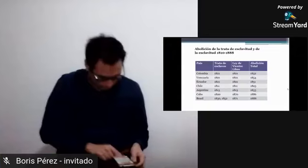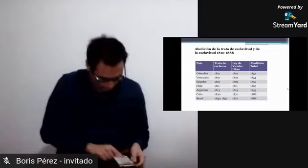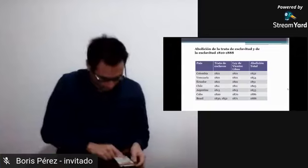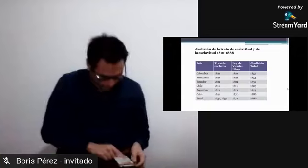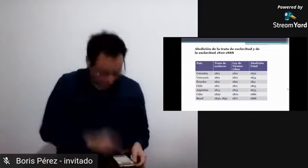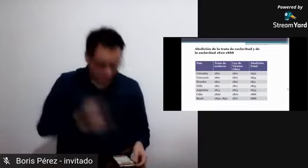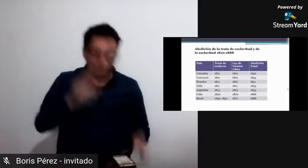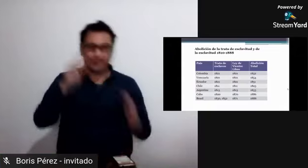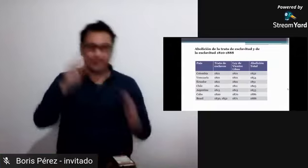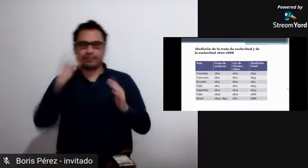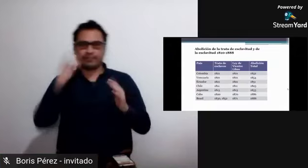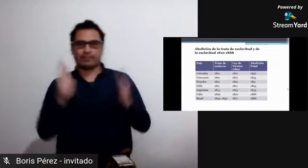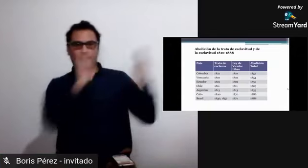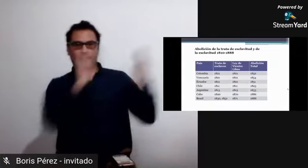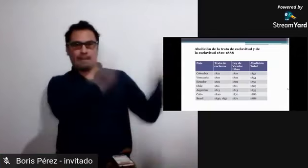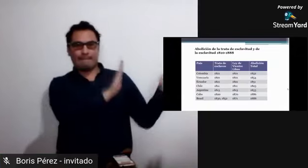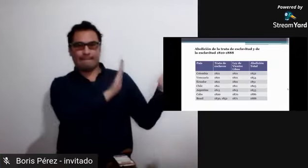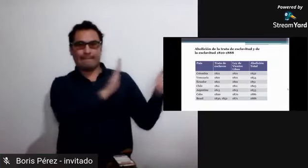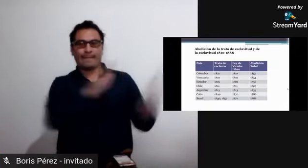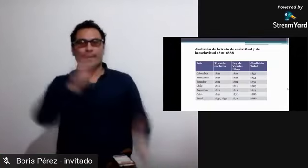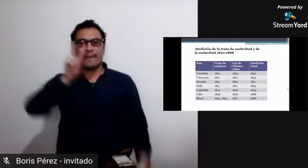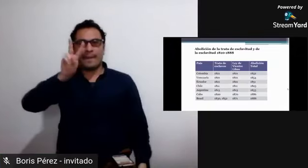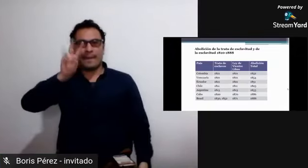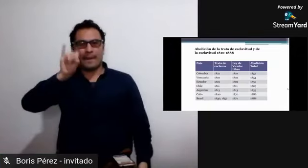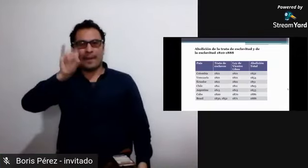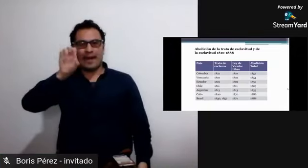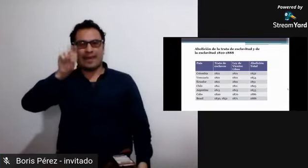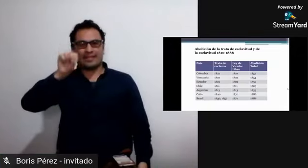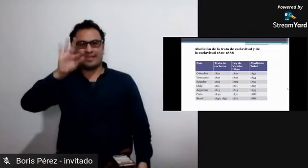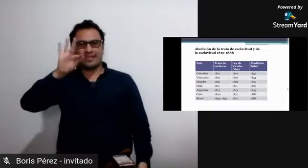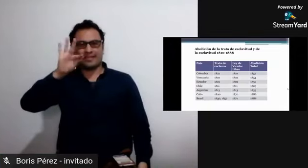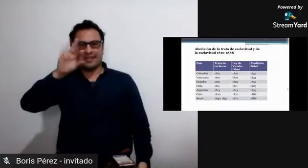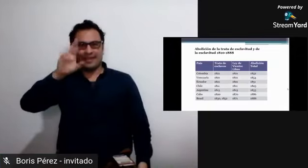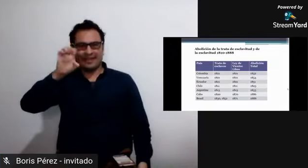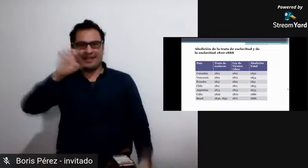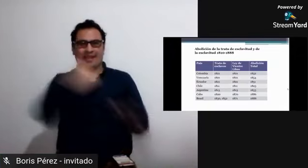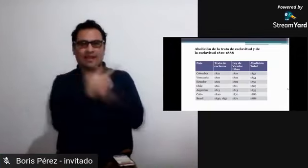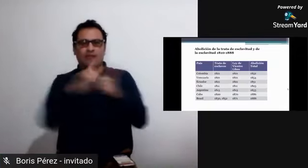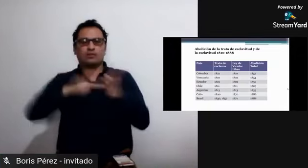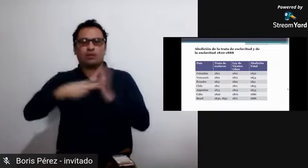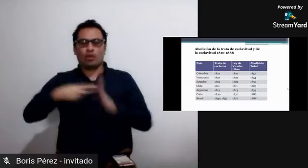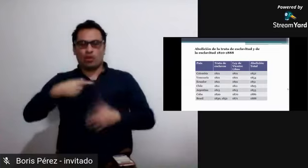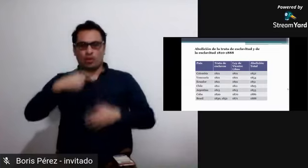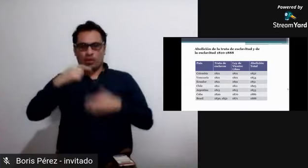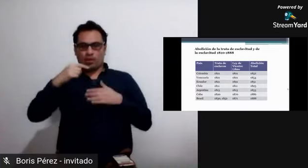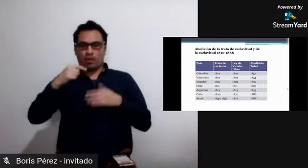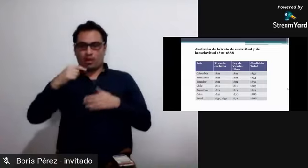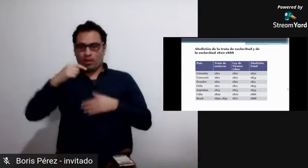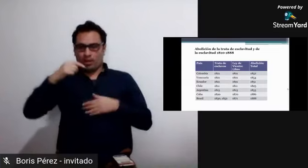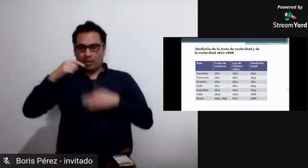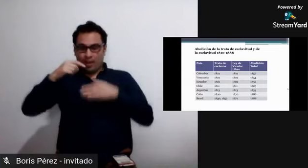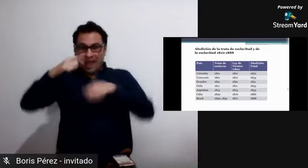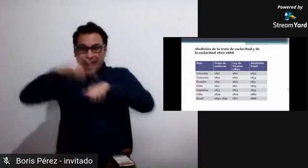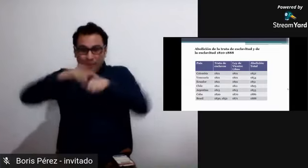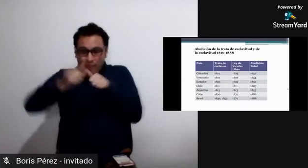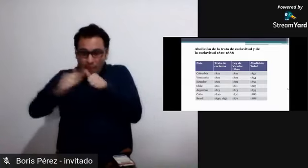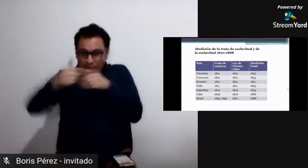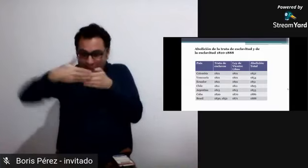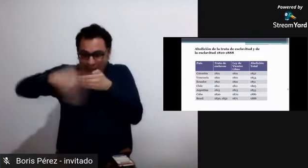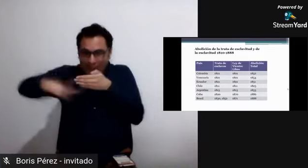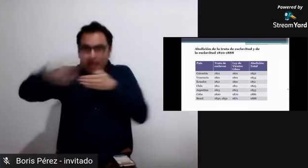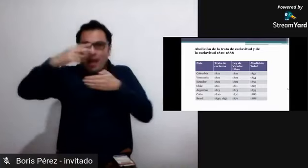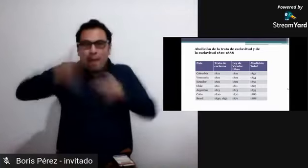esclavitud y podemos ver que las cifras interesantemente no disminuyen, sino que aumentan.